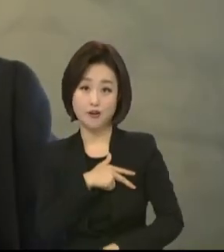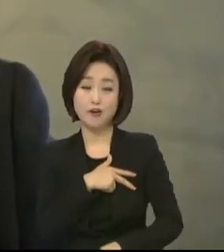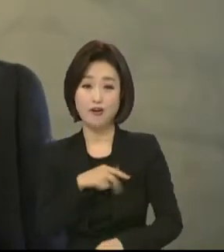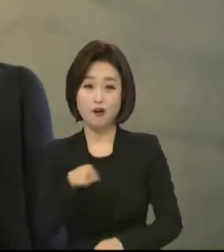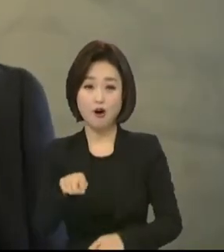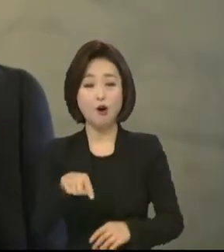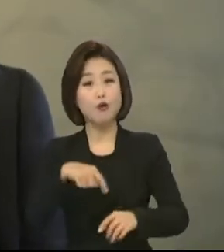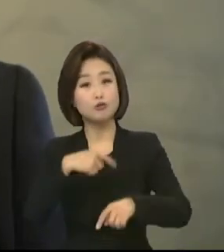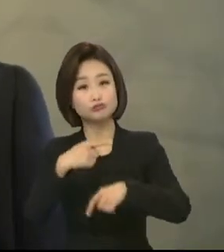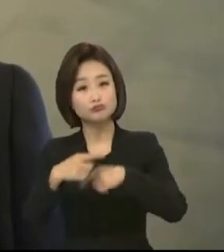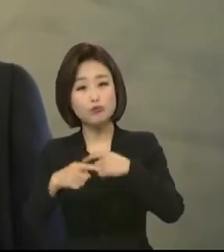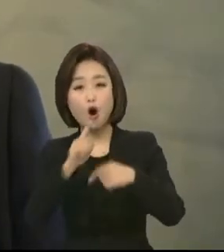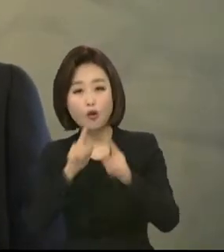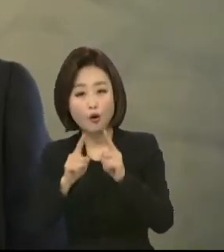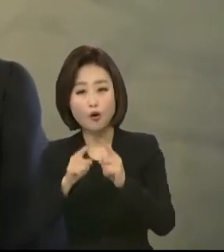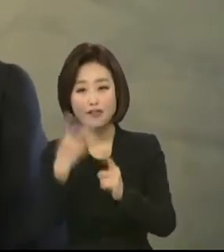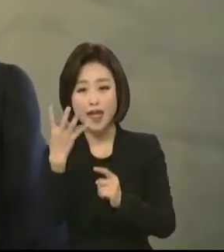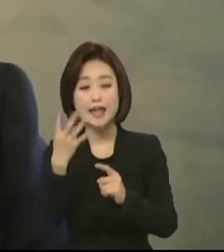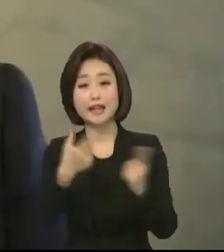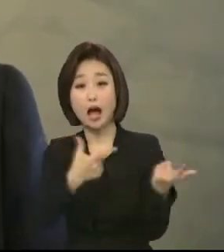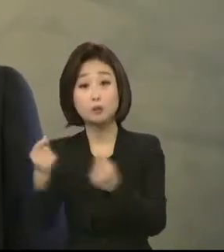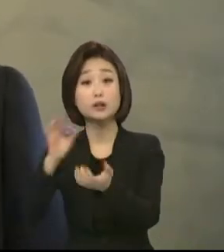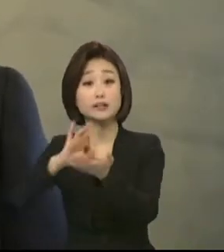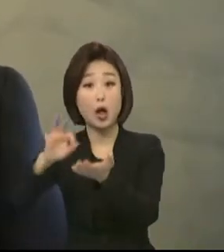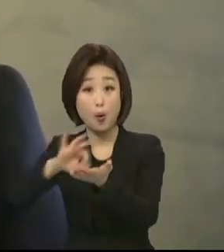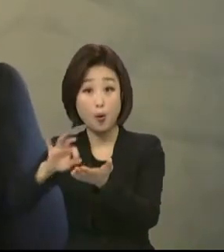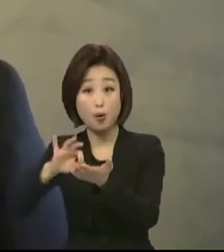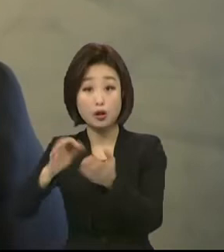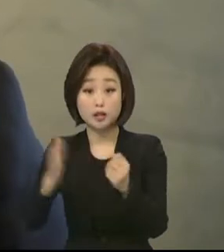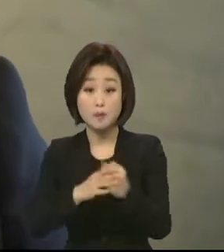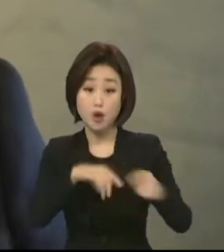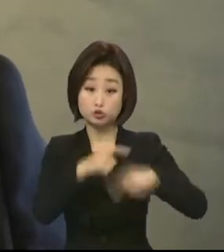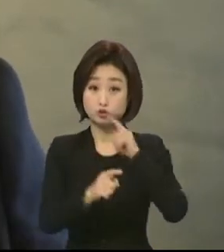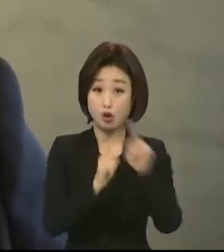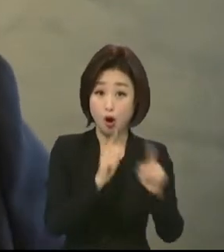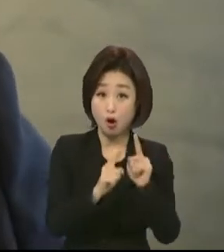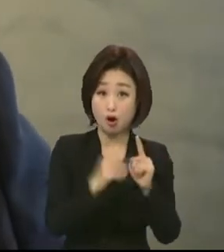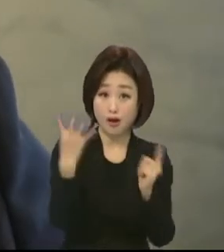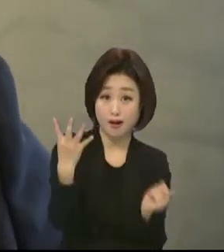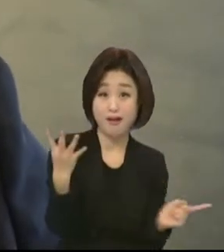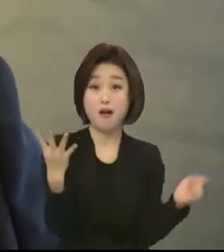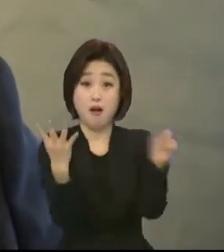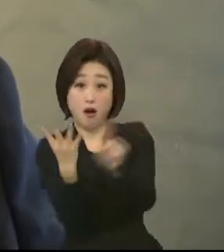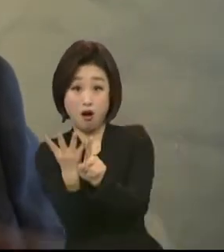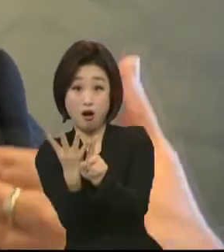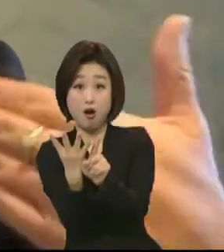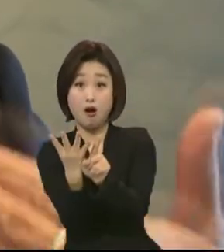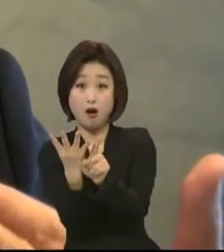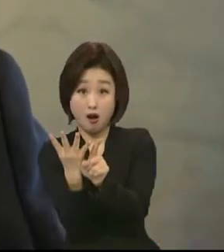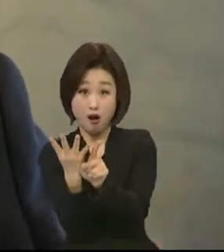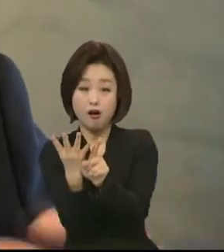의장도 수어 가고 싶습니다. 의장도 수어 가고 싶습니다.